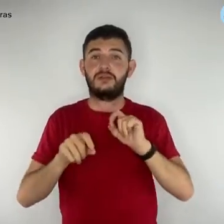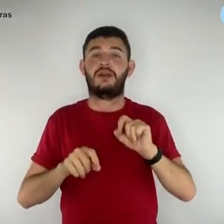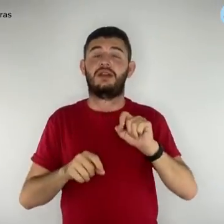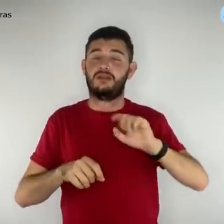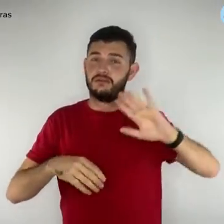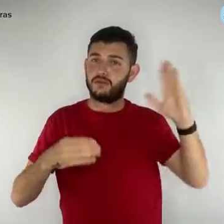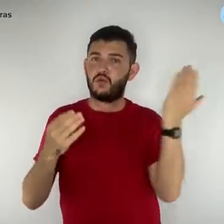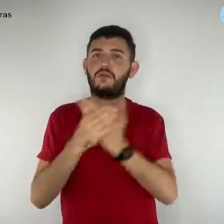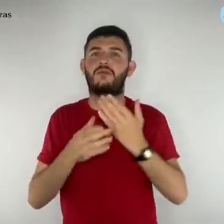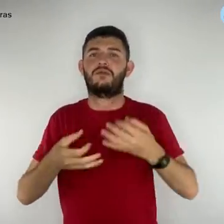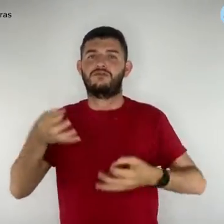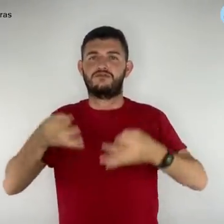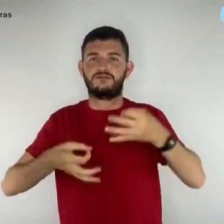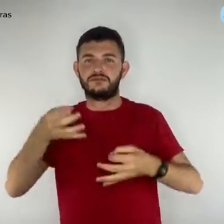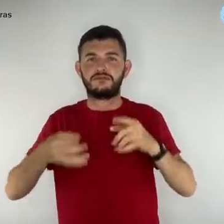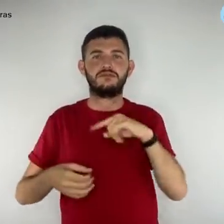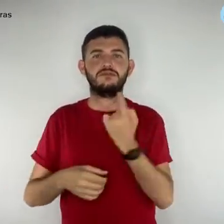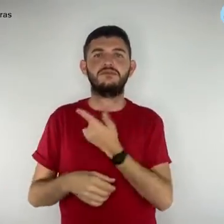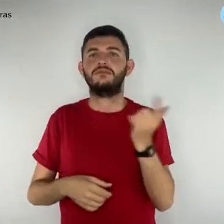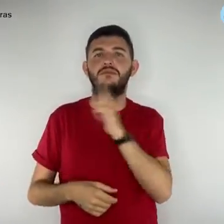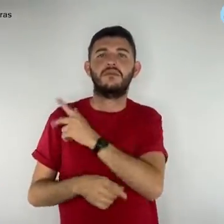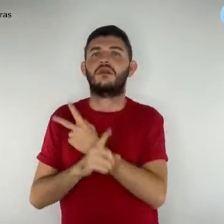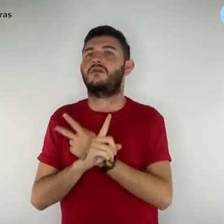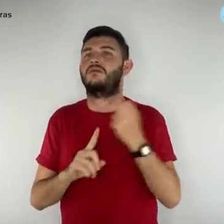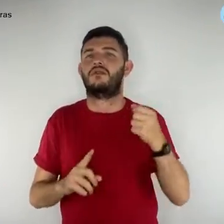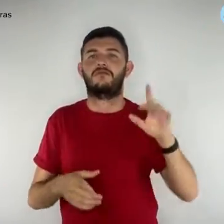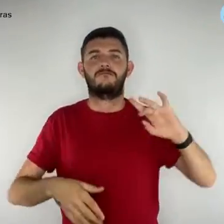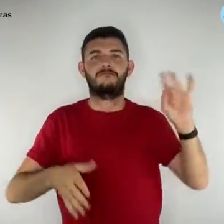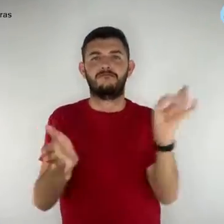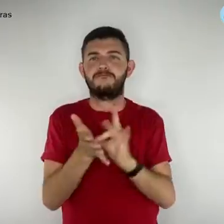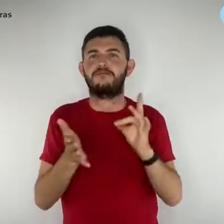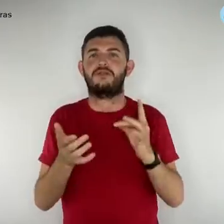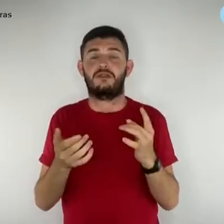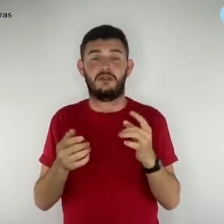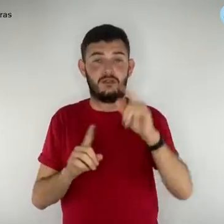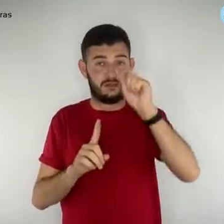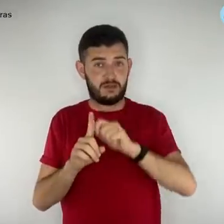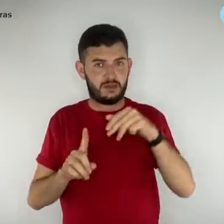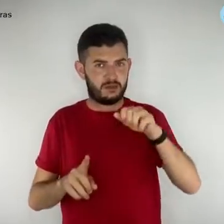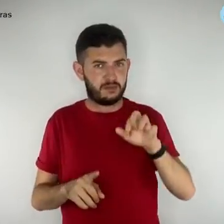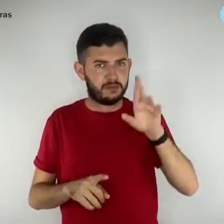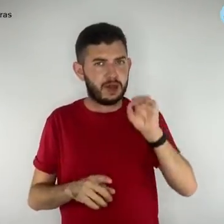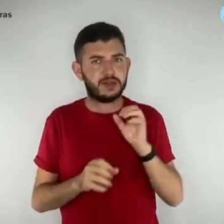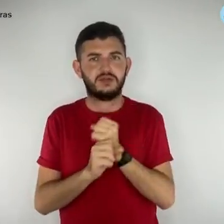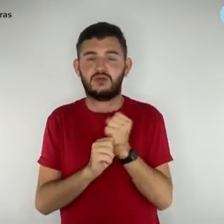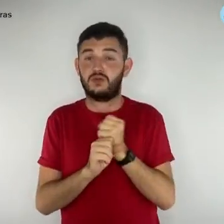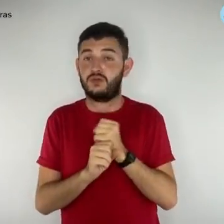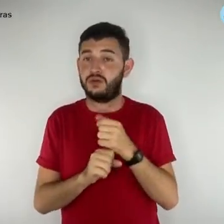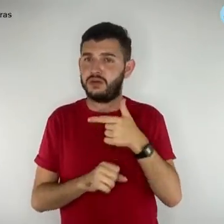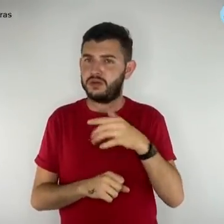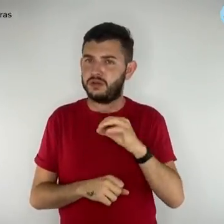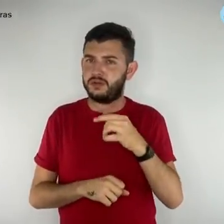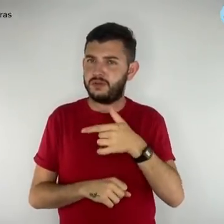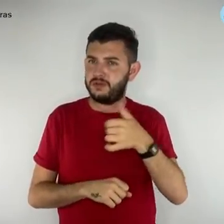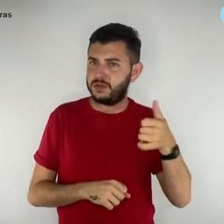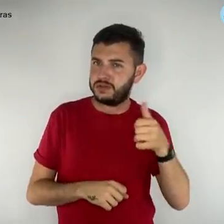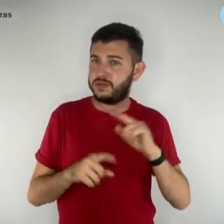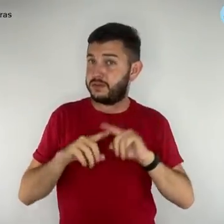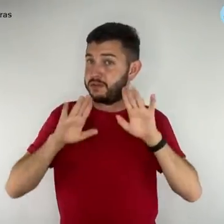justiça onde obtivemos a vitória definitiva em março de 2021. O governador